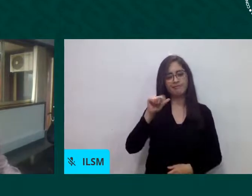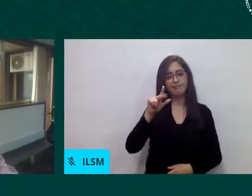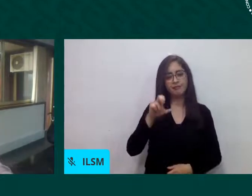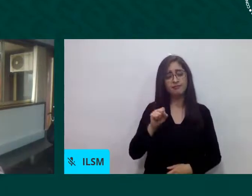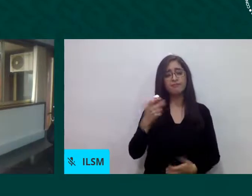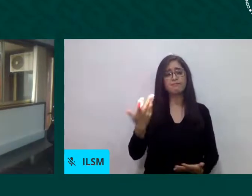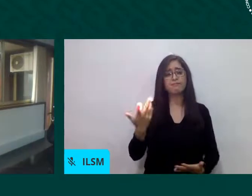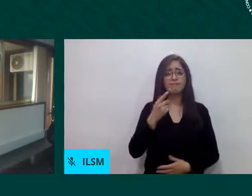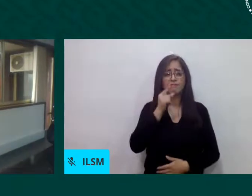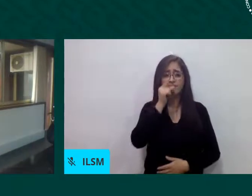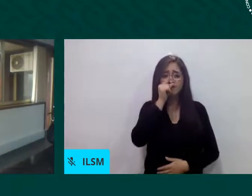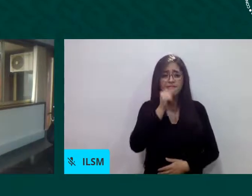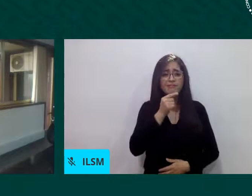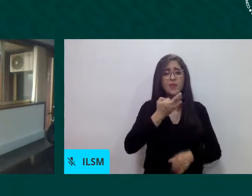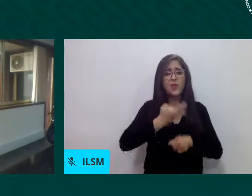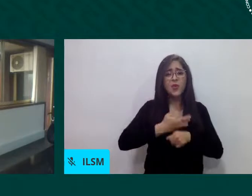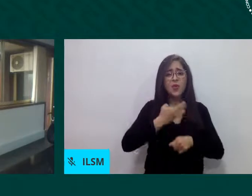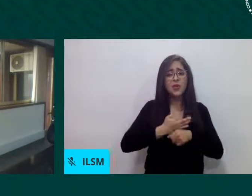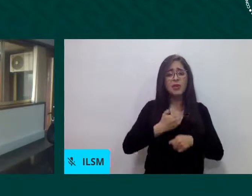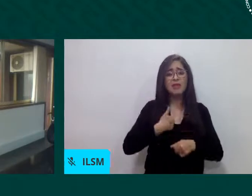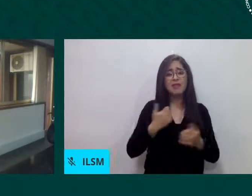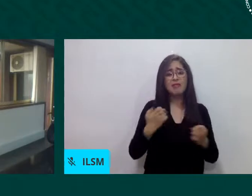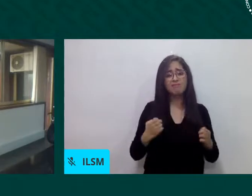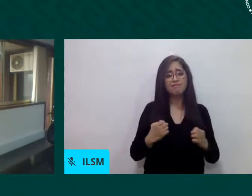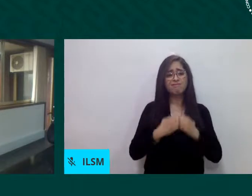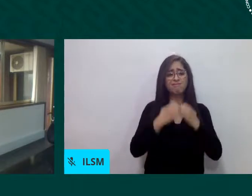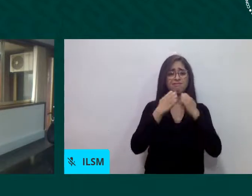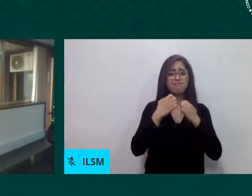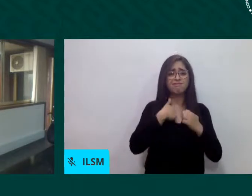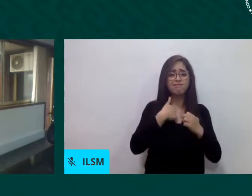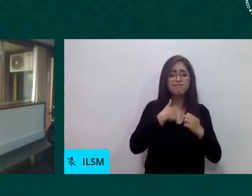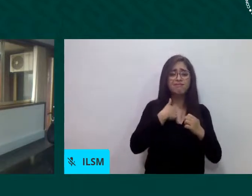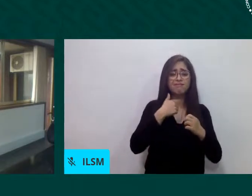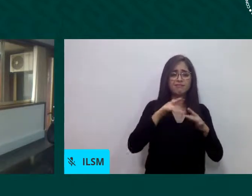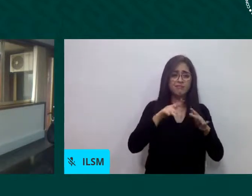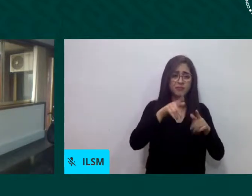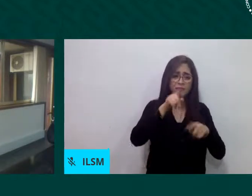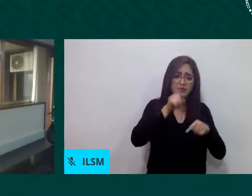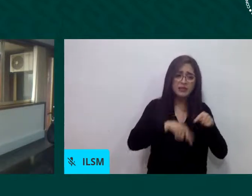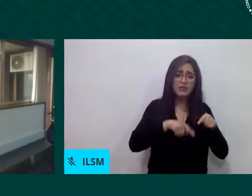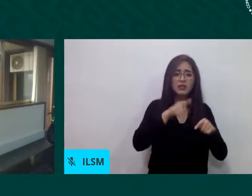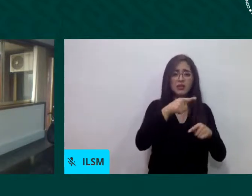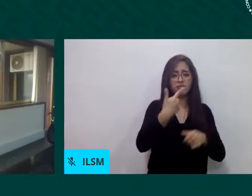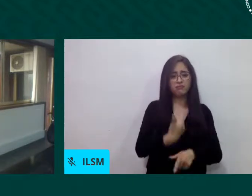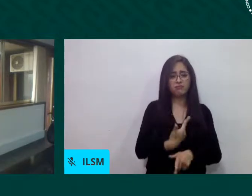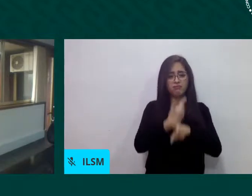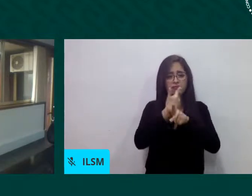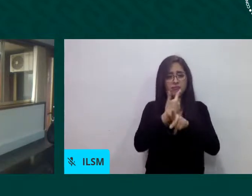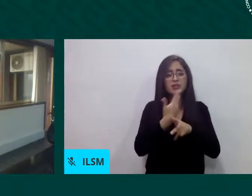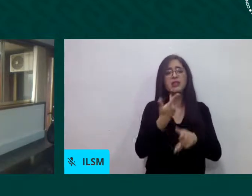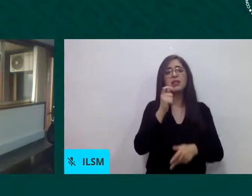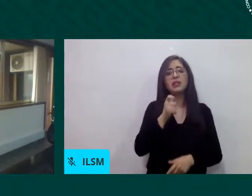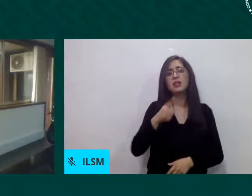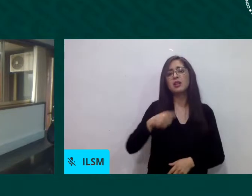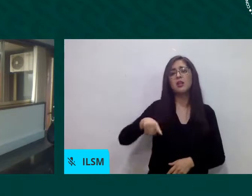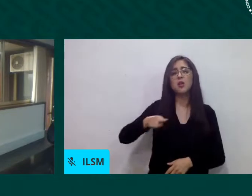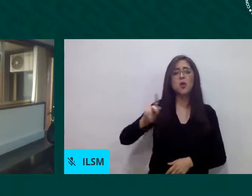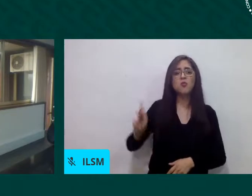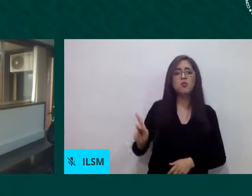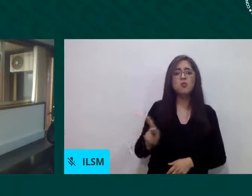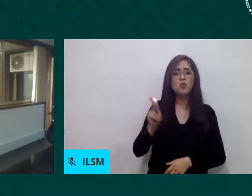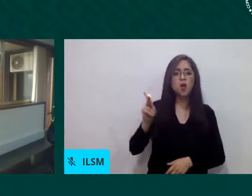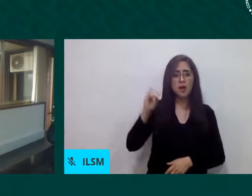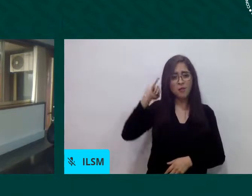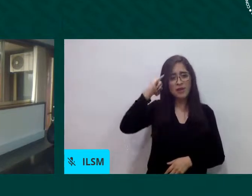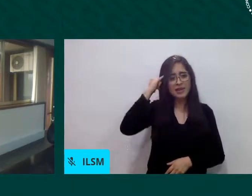y ya estoy convocada a una reunión para un tema de los pueblos indígenas urgente, entonces con mucha pena contesto esta